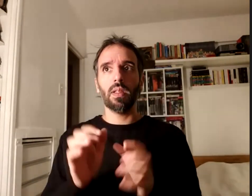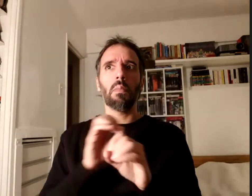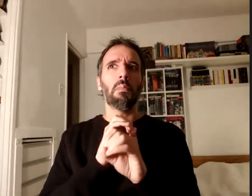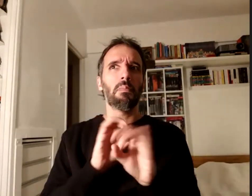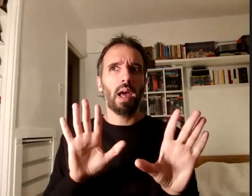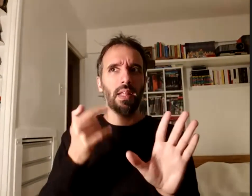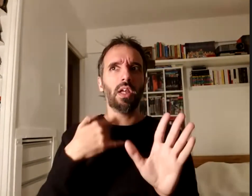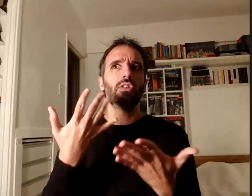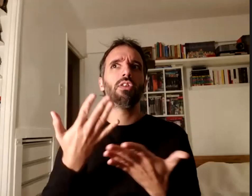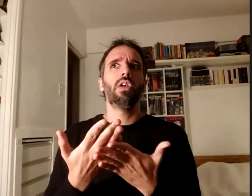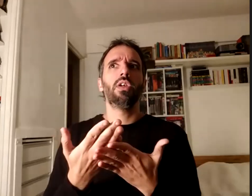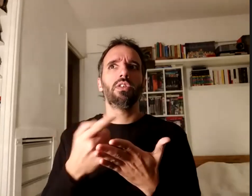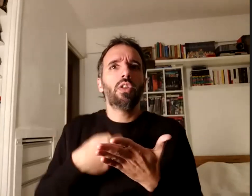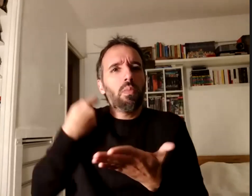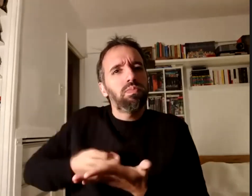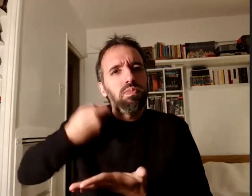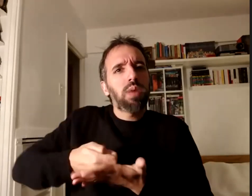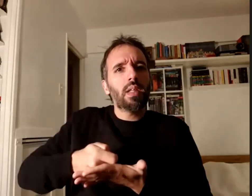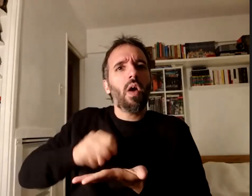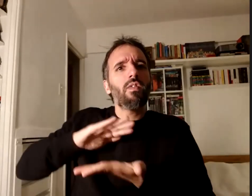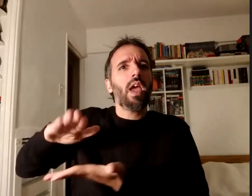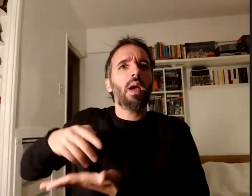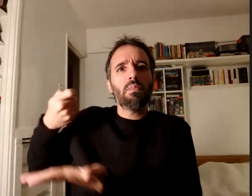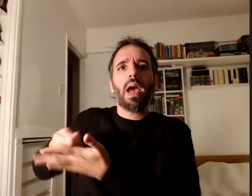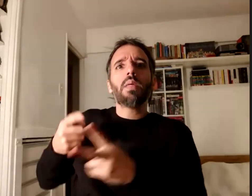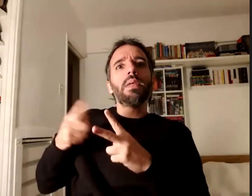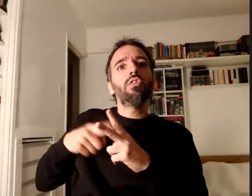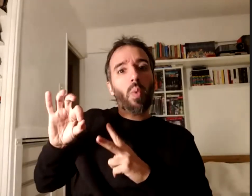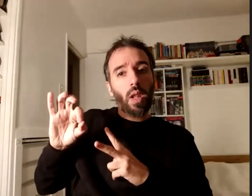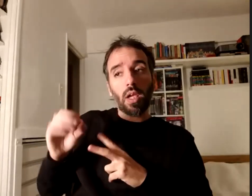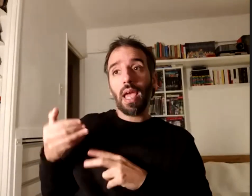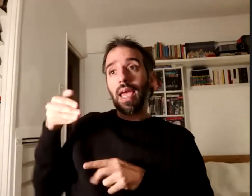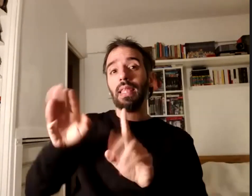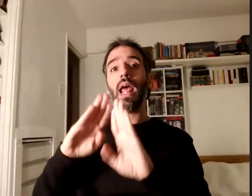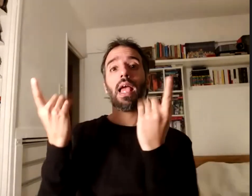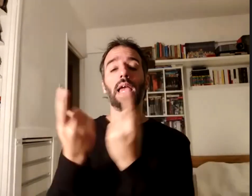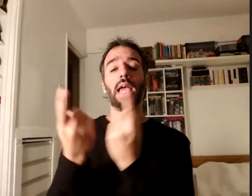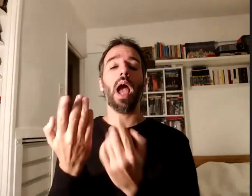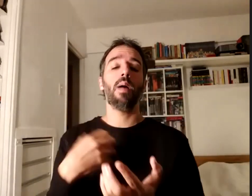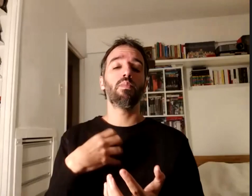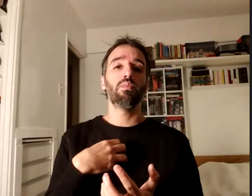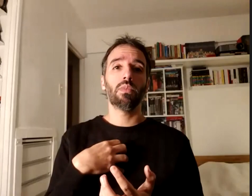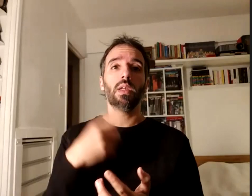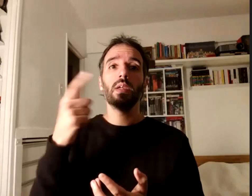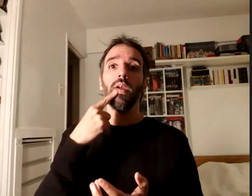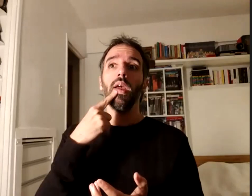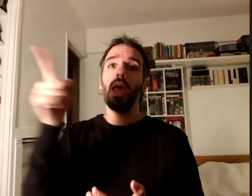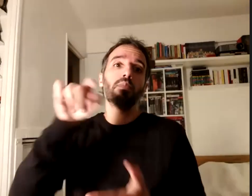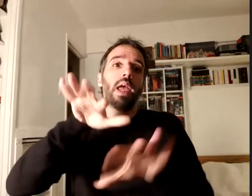con la visa de la beca a mi sobrina que entra al campus y los textos que le digo me los escribo en Word no hay manera